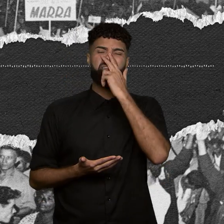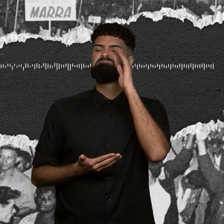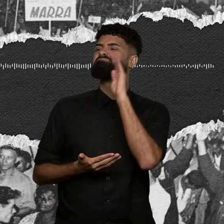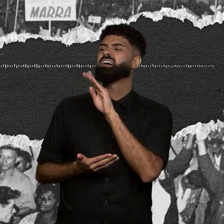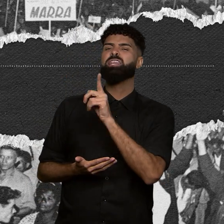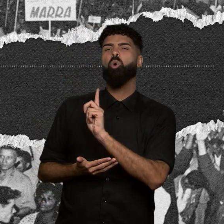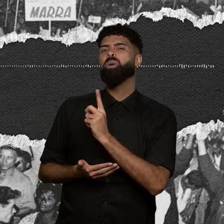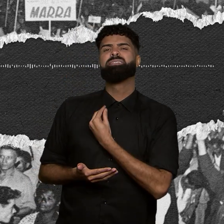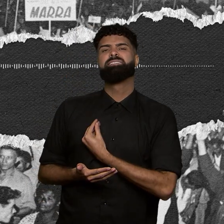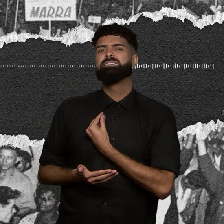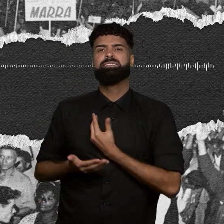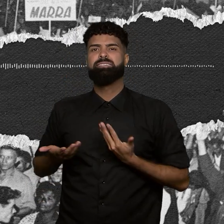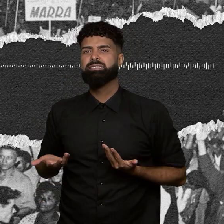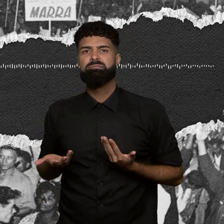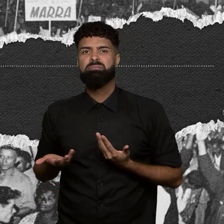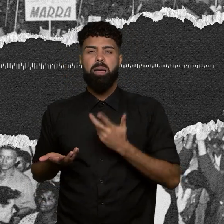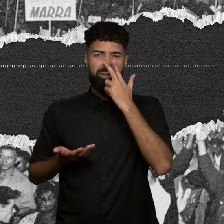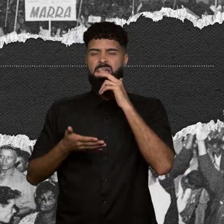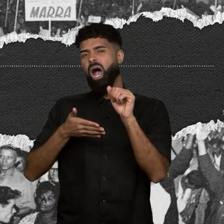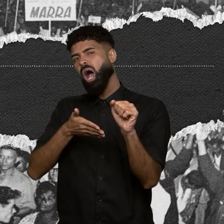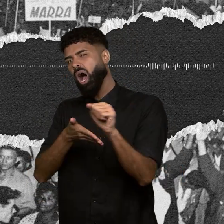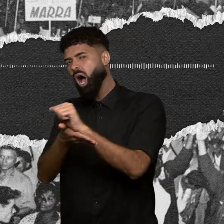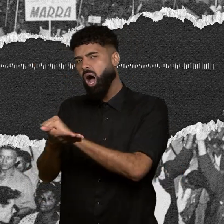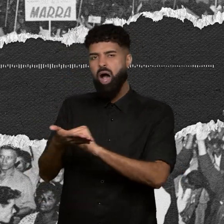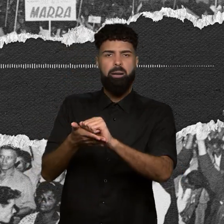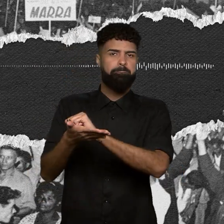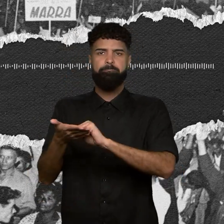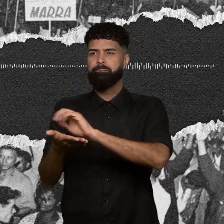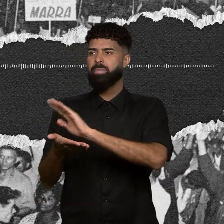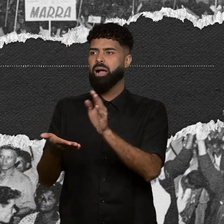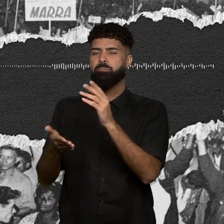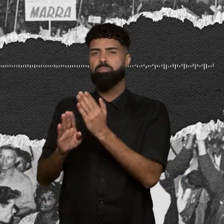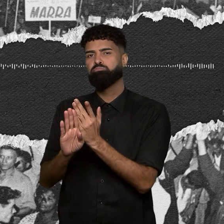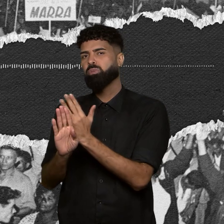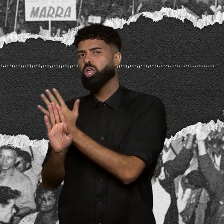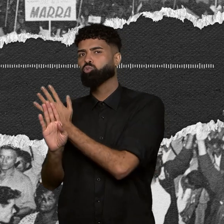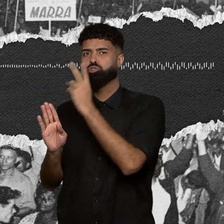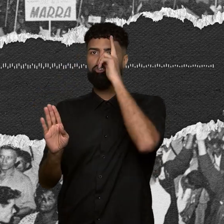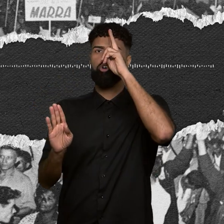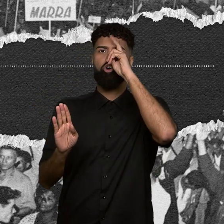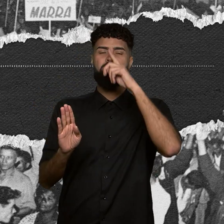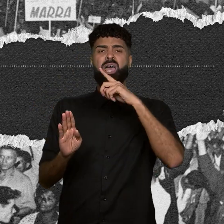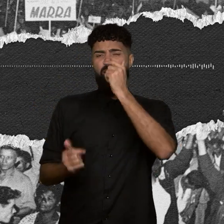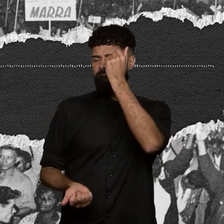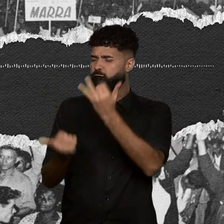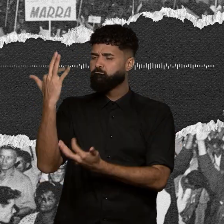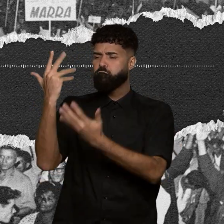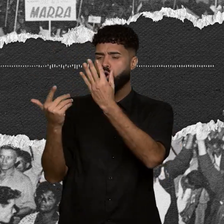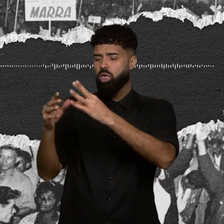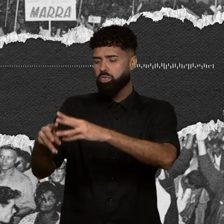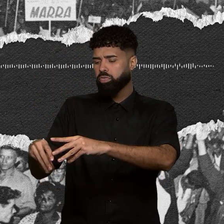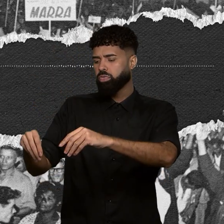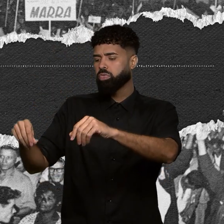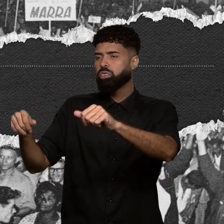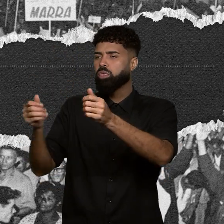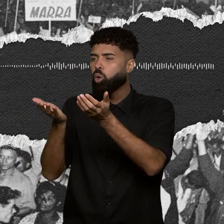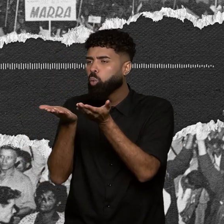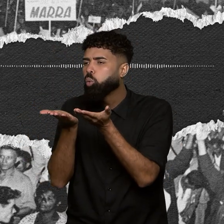Tiveram um apagamento da sua história transformado em cinzas. Eles não têm atestado de óbito, três,